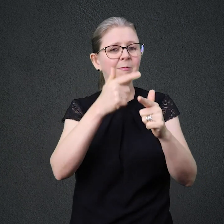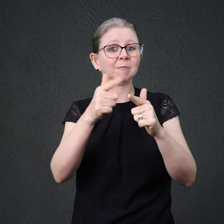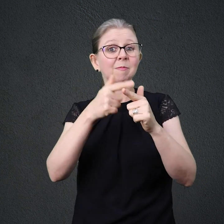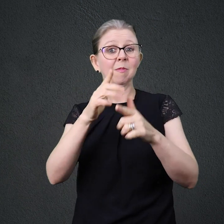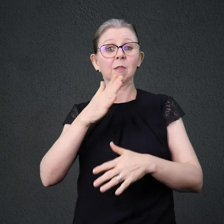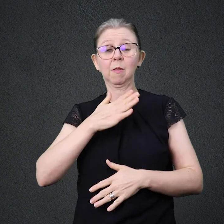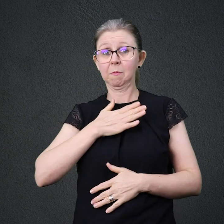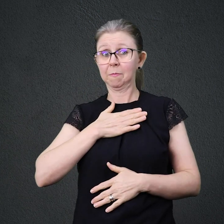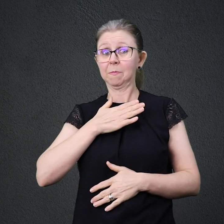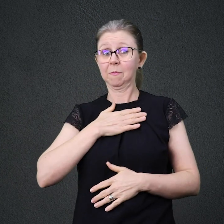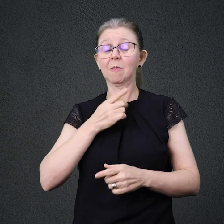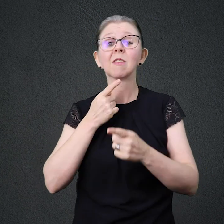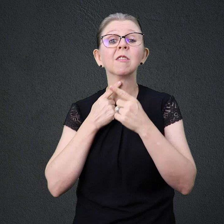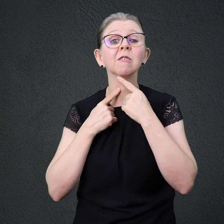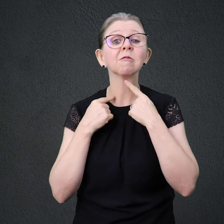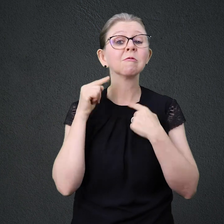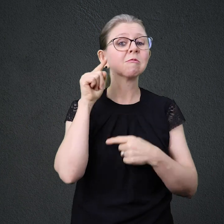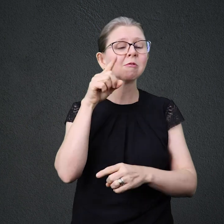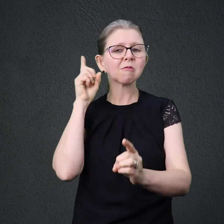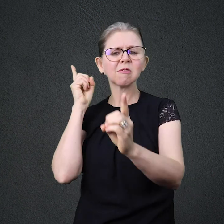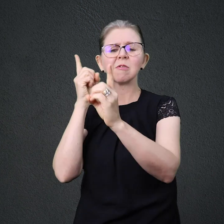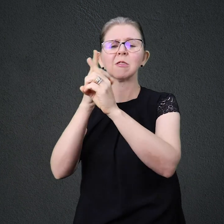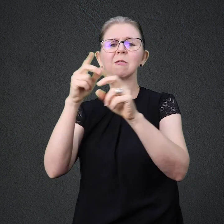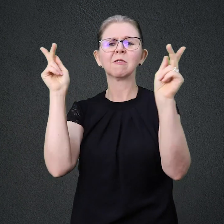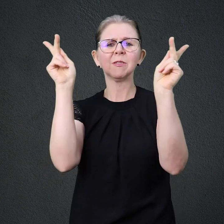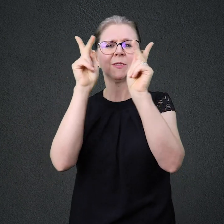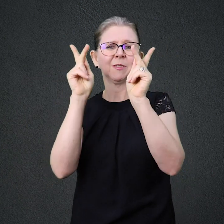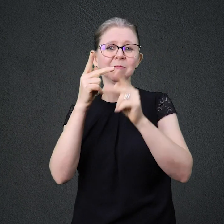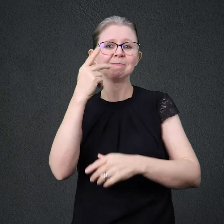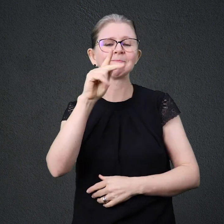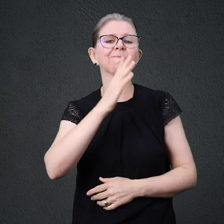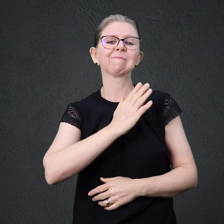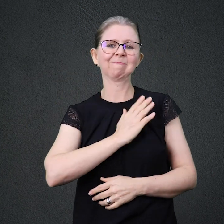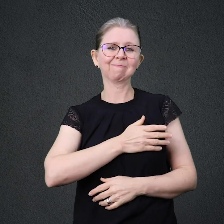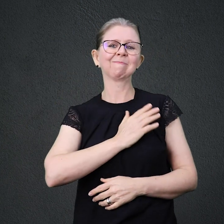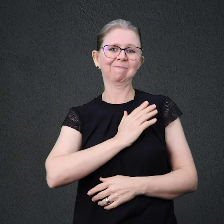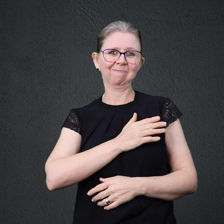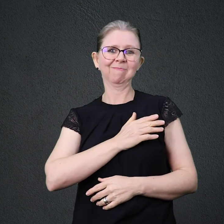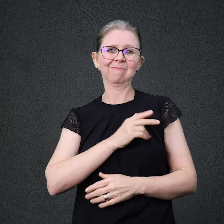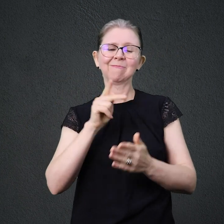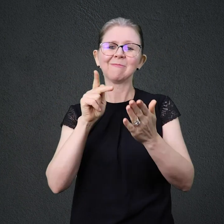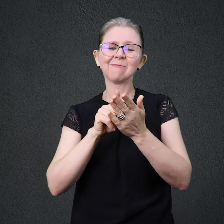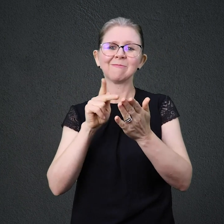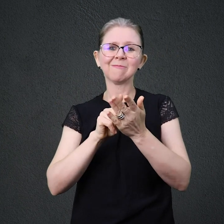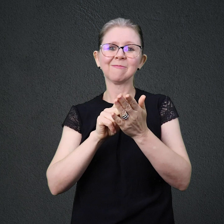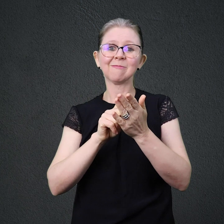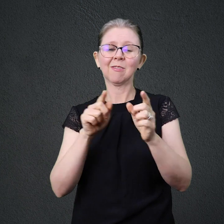paz e deixe que ela faça morada em seu coração Assim, poderá ser também um agente da paz Um homem